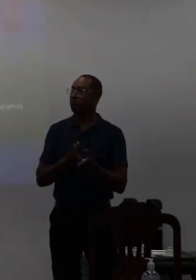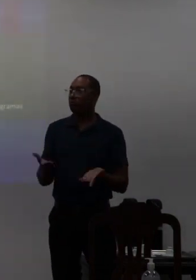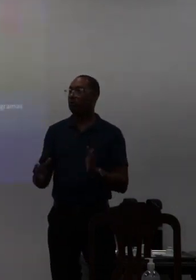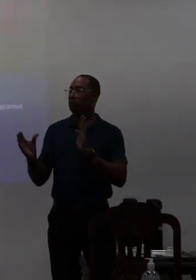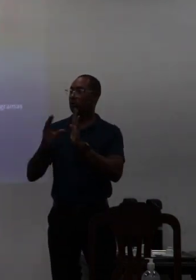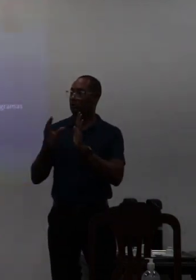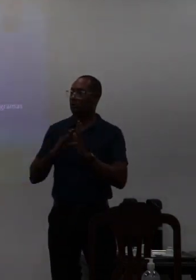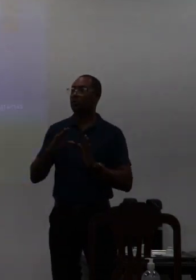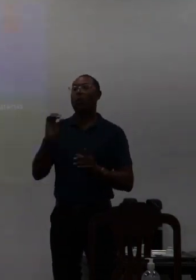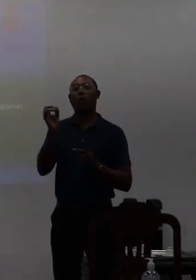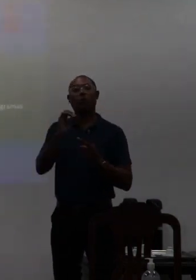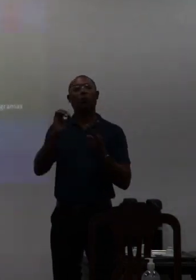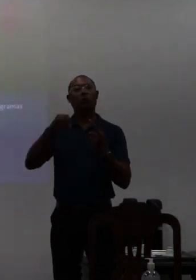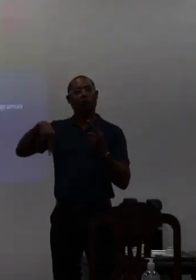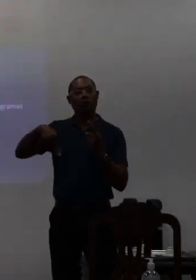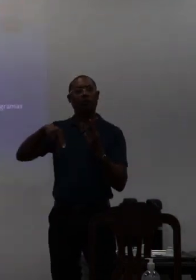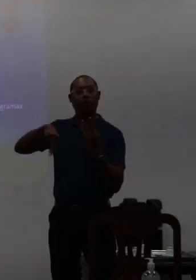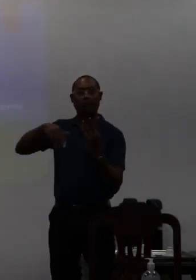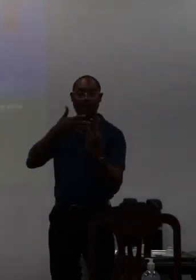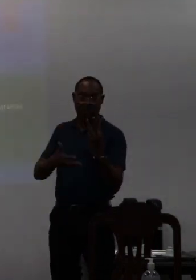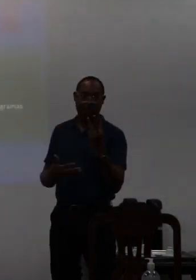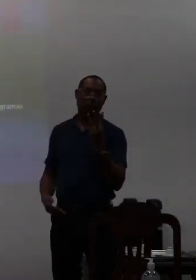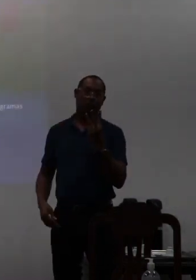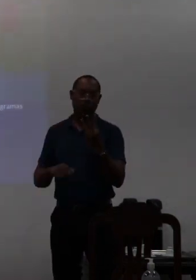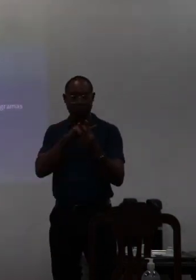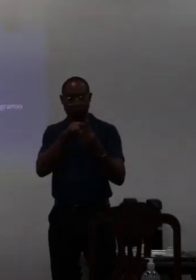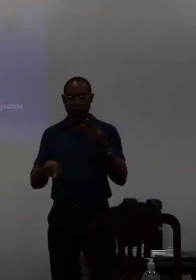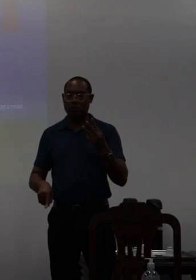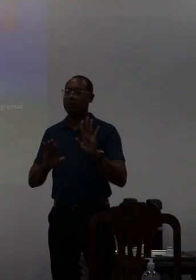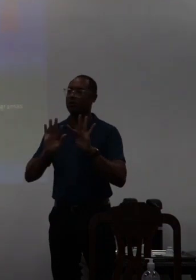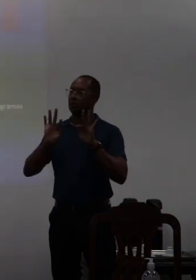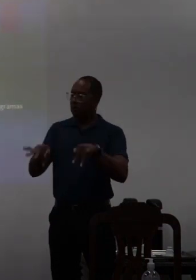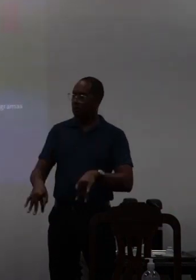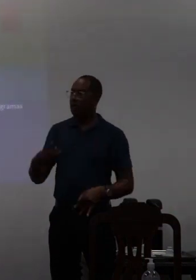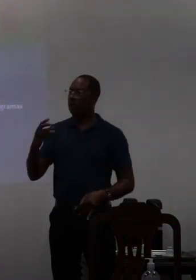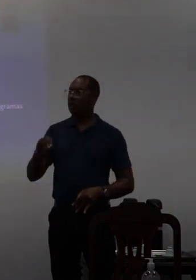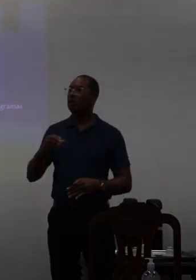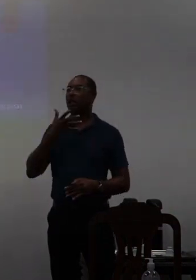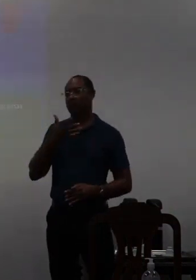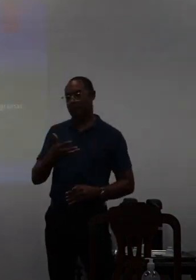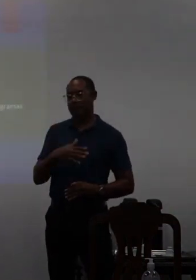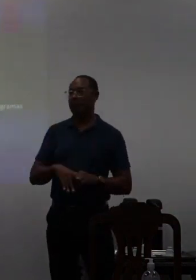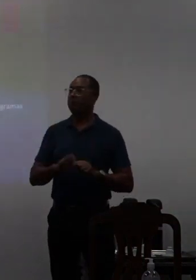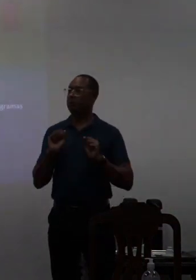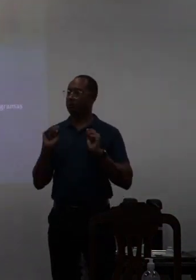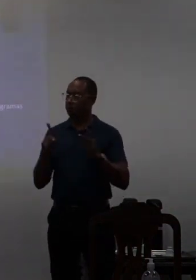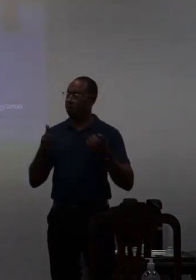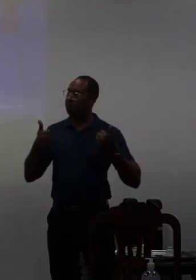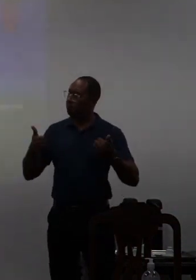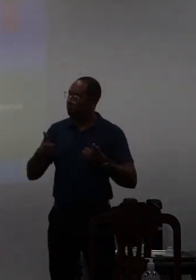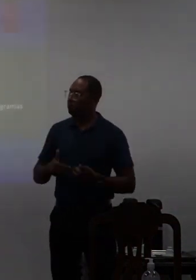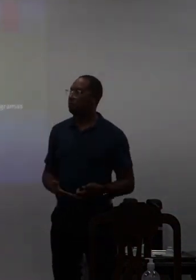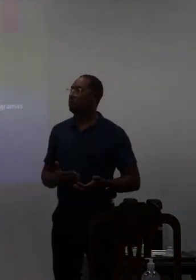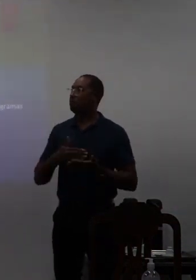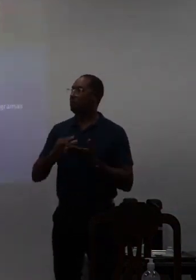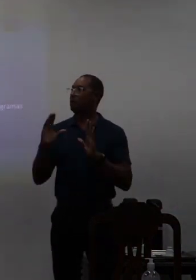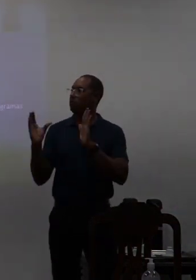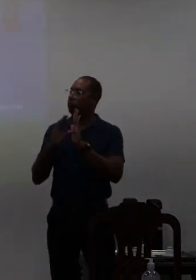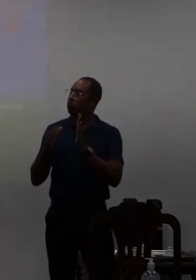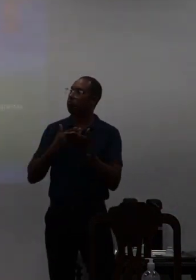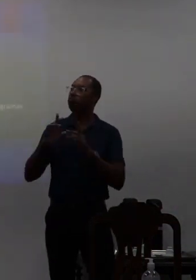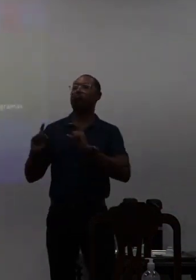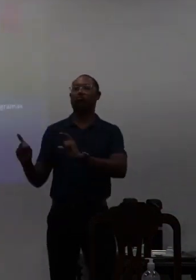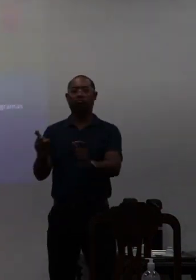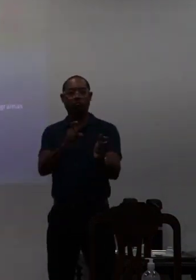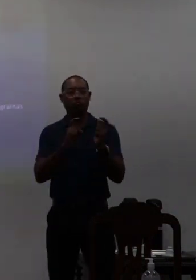comunidade desde outubro de novembro de dezembro isso é o ano dia 30 de dezembro tá certo e quando a comunidade fazia